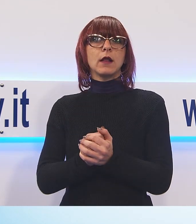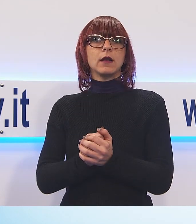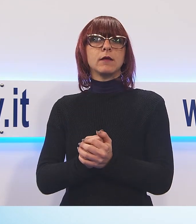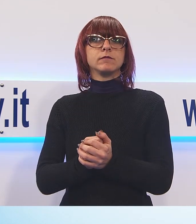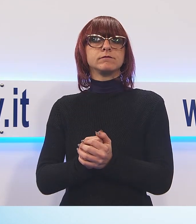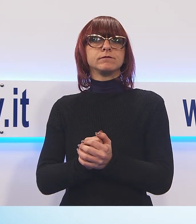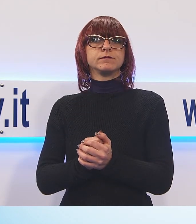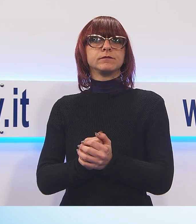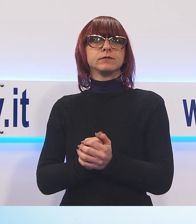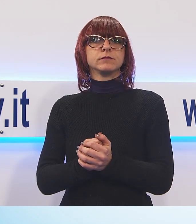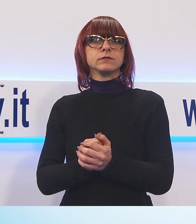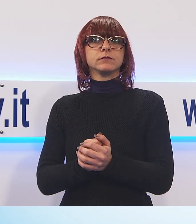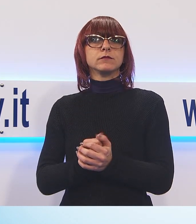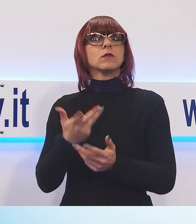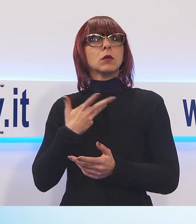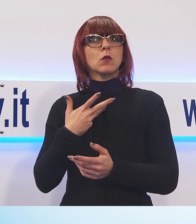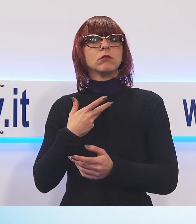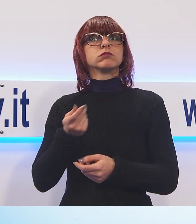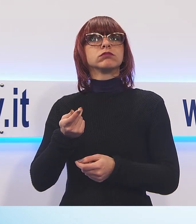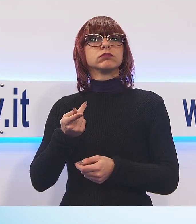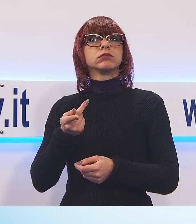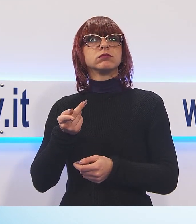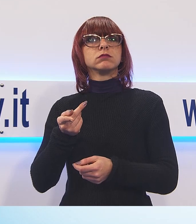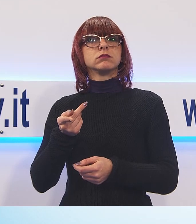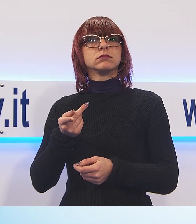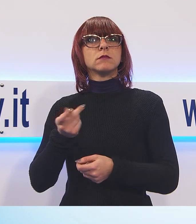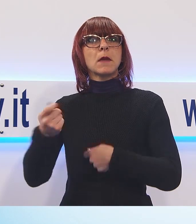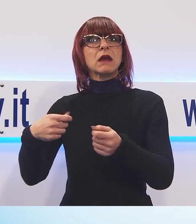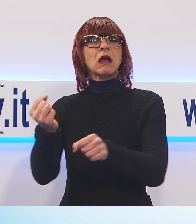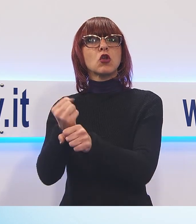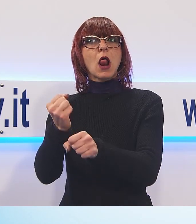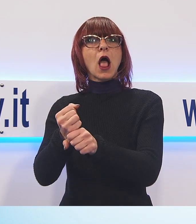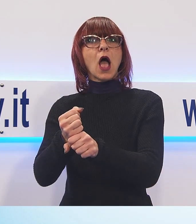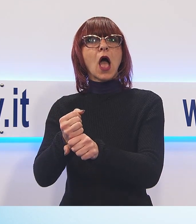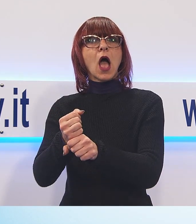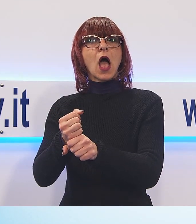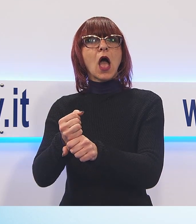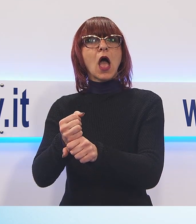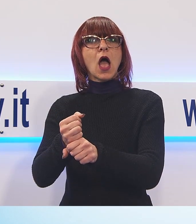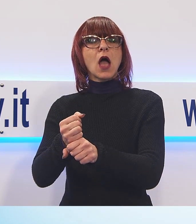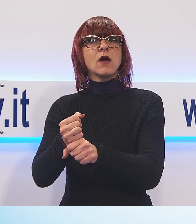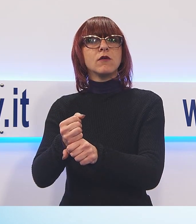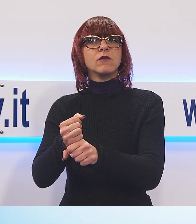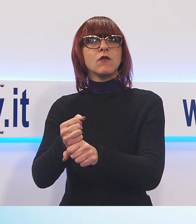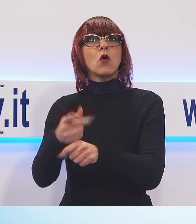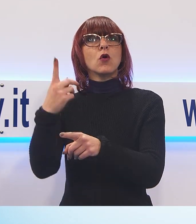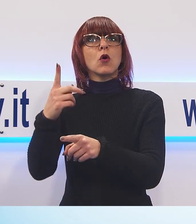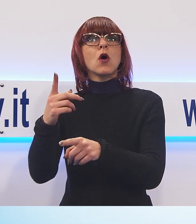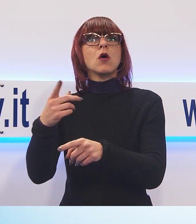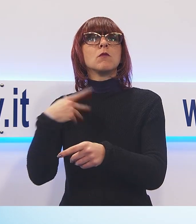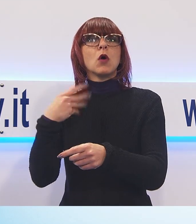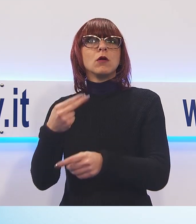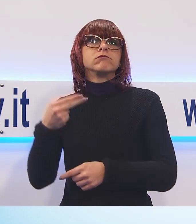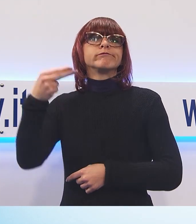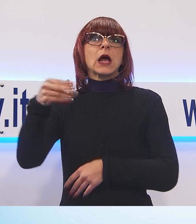usufruire poi e quindi spendere nel mercato lavorativo un titolo di esperto in cucina.